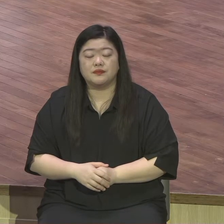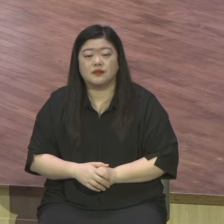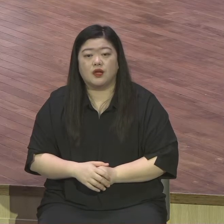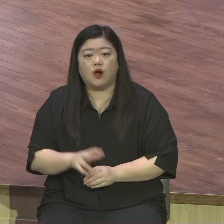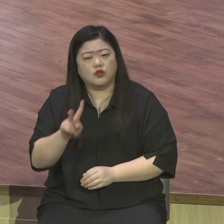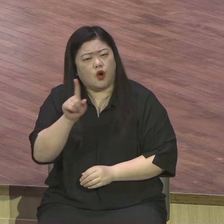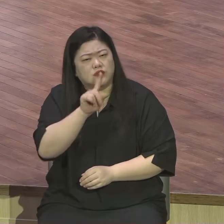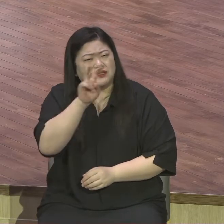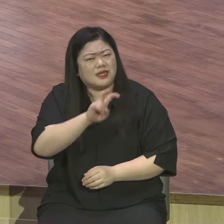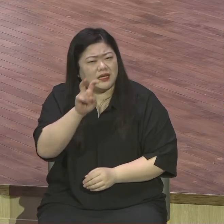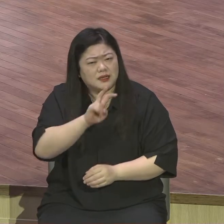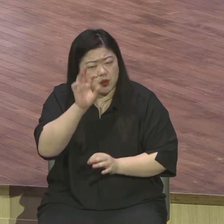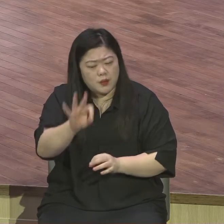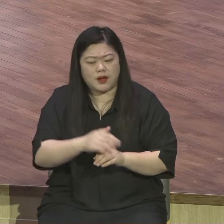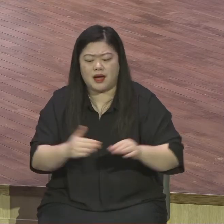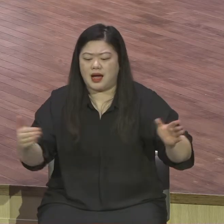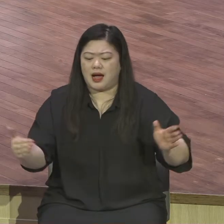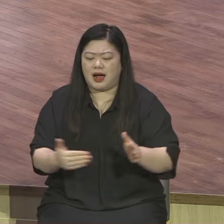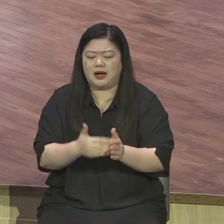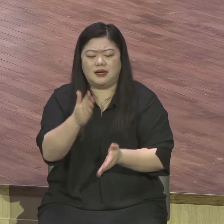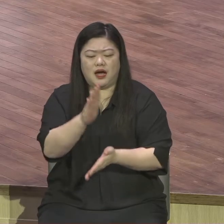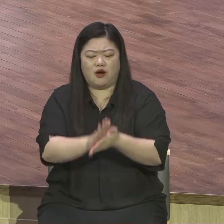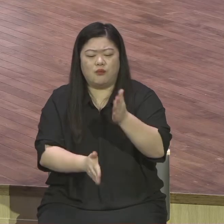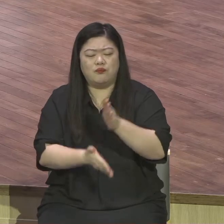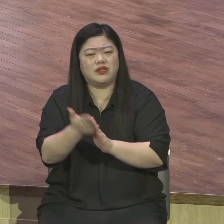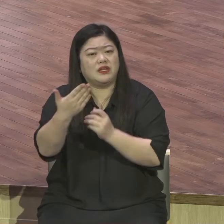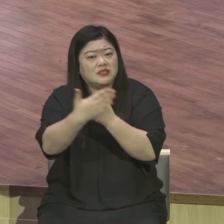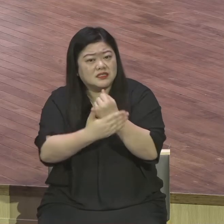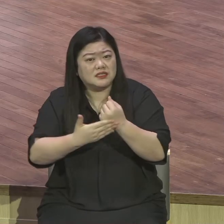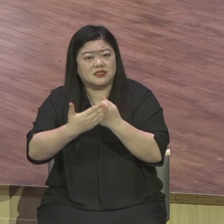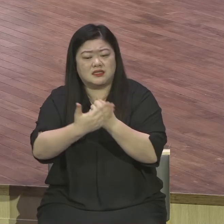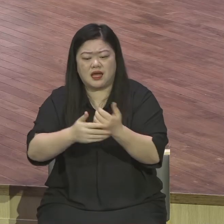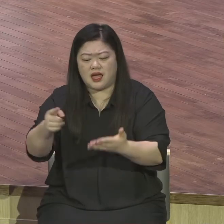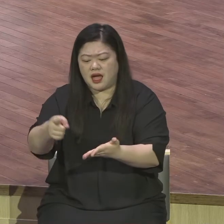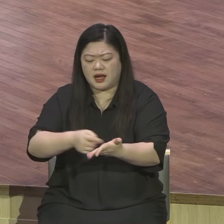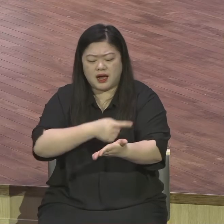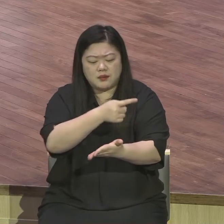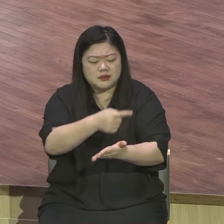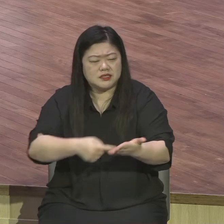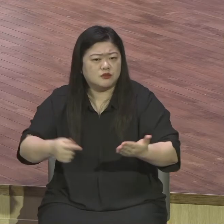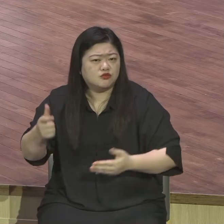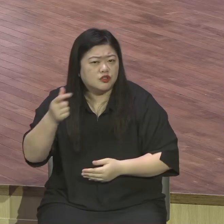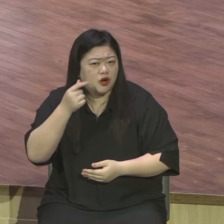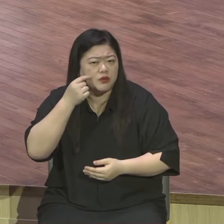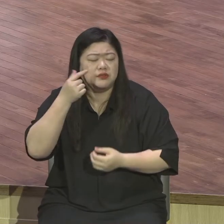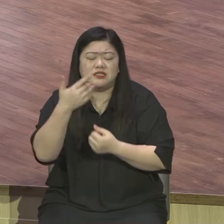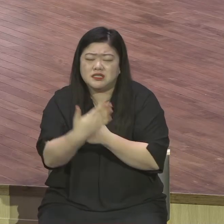한량 없는 은혜. 갚을 수 없는 은혜. 이러잖아요. 갚을 수 없는 은혜.